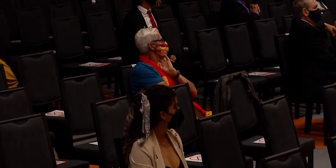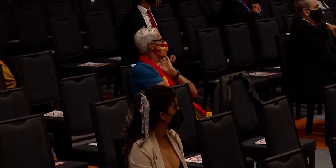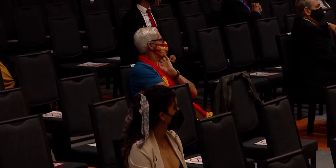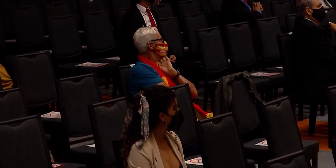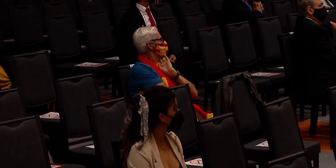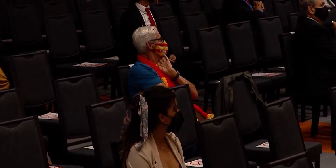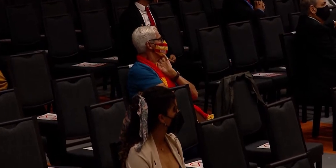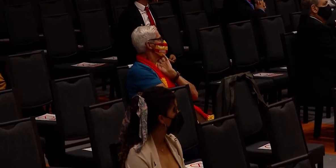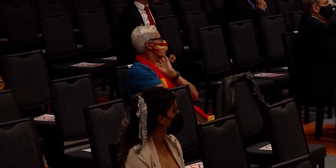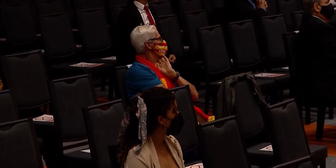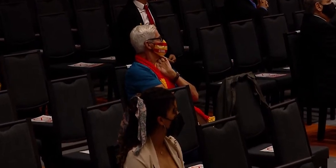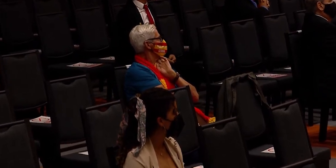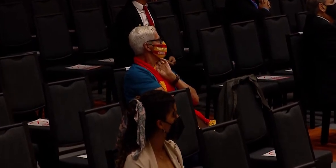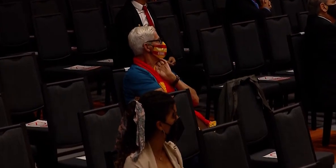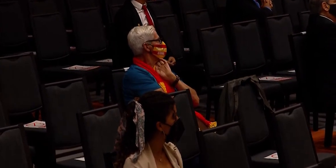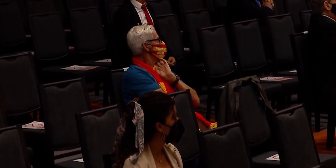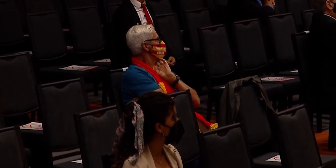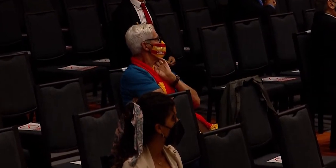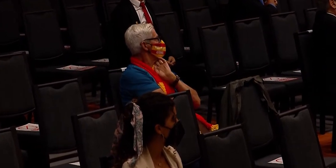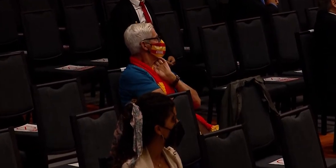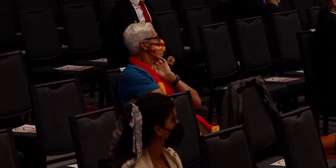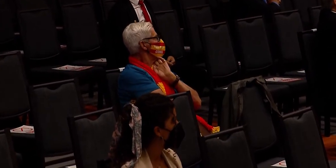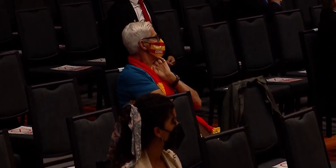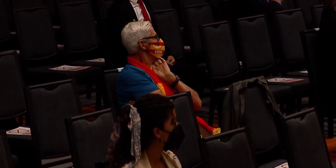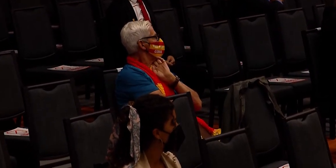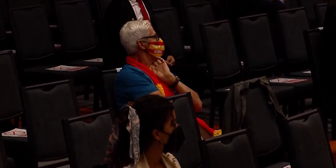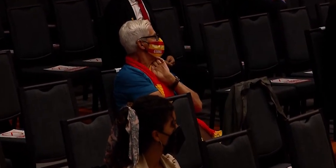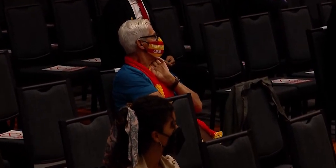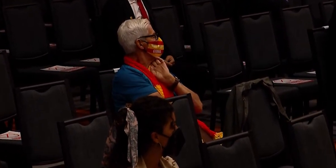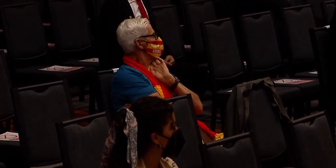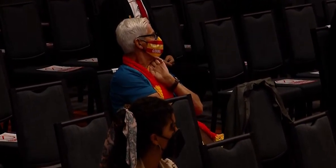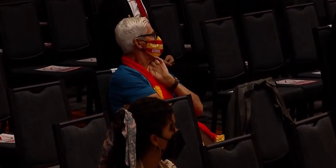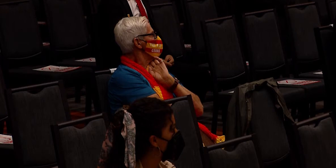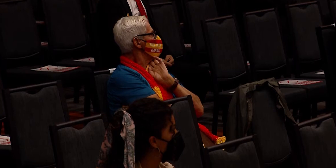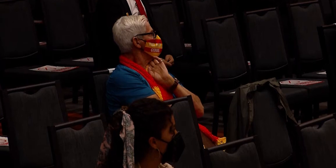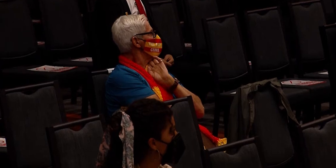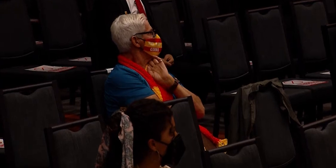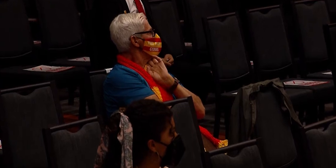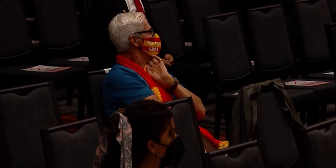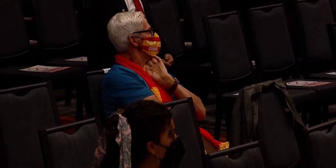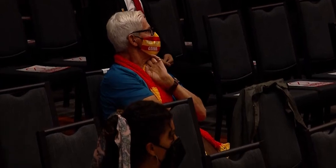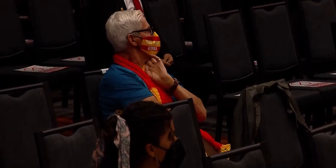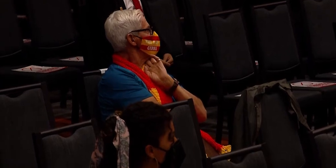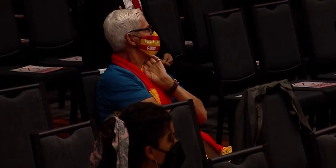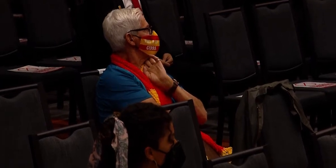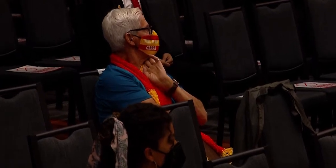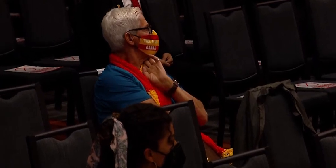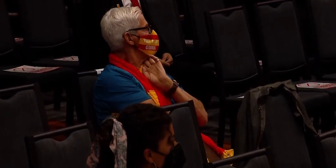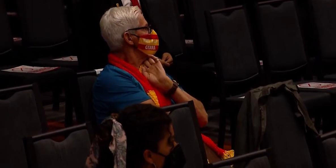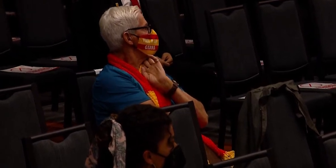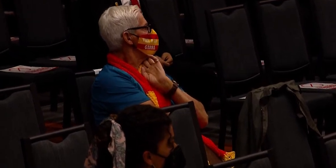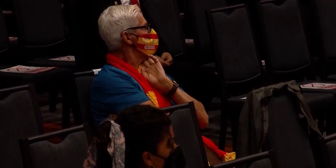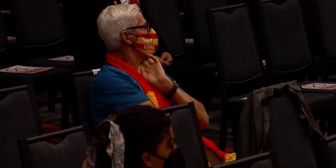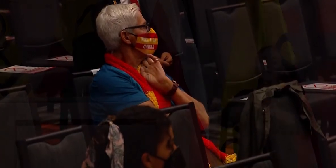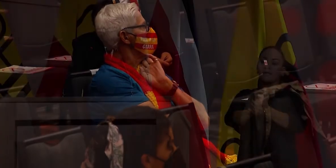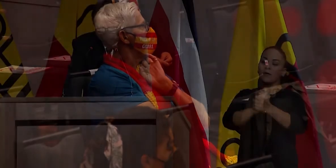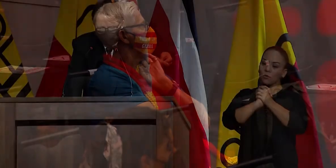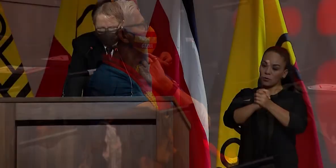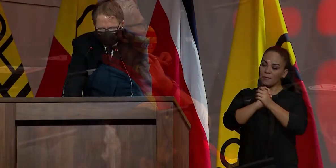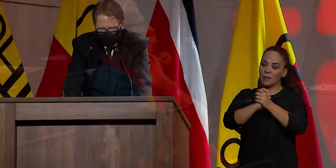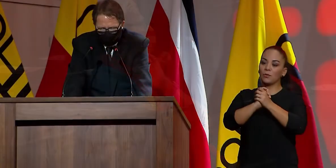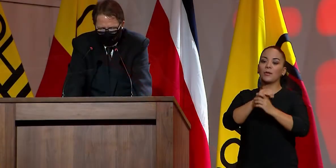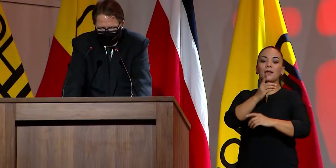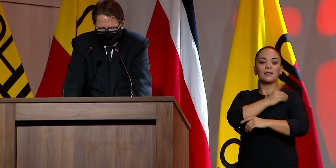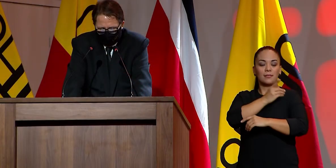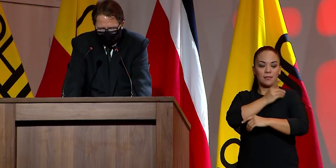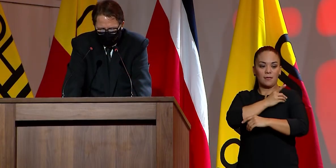don Randall Castro, por la confianza, tolerancia y paciencia y apoyo. Igualmente deseo expresar mi reconocimiento a la Directiva de